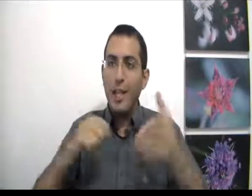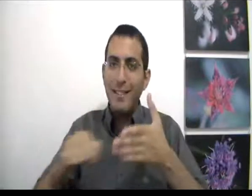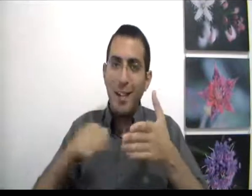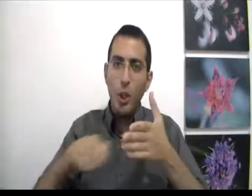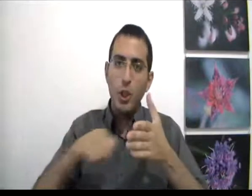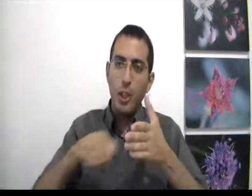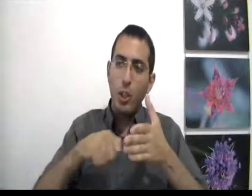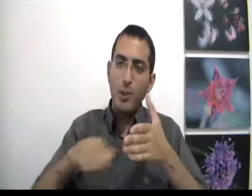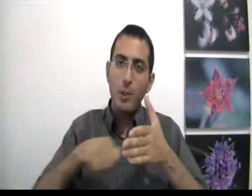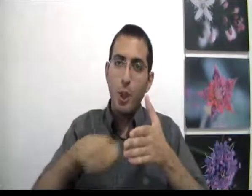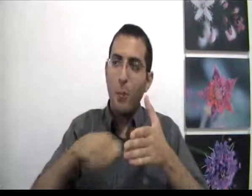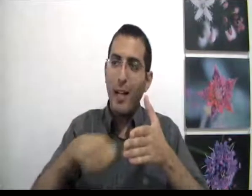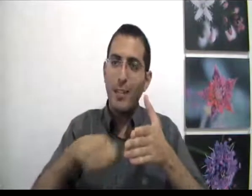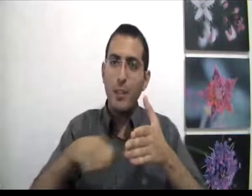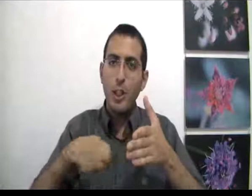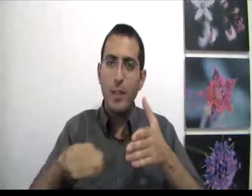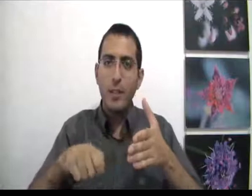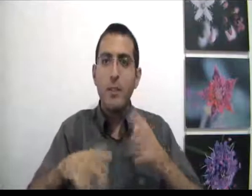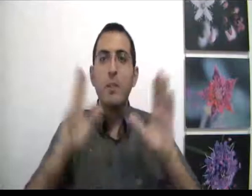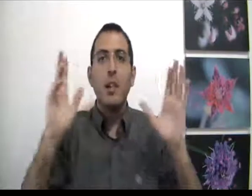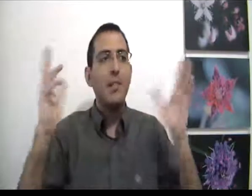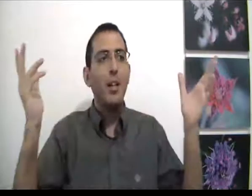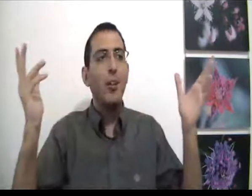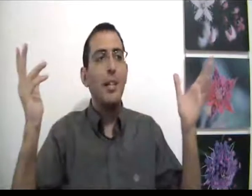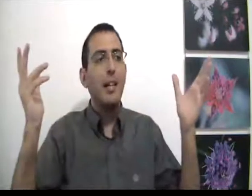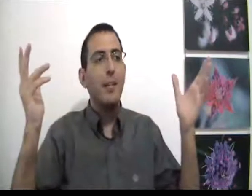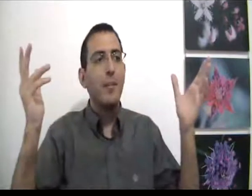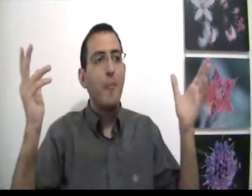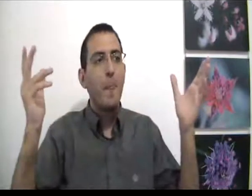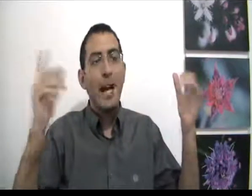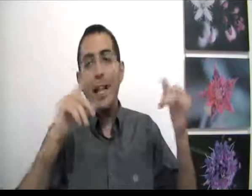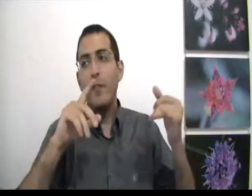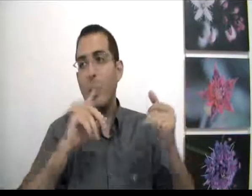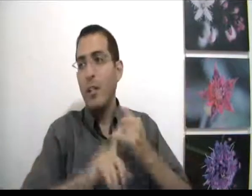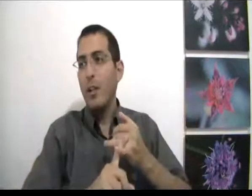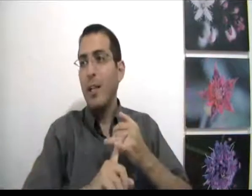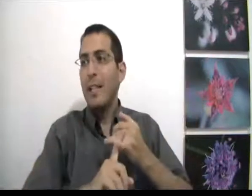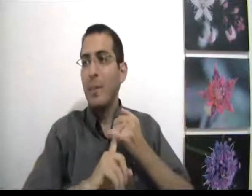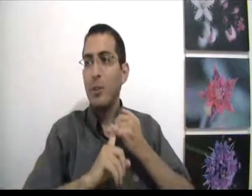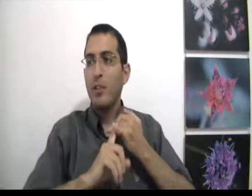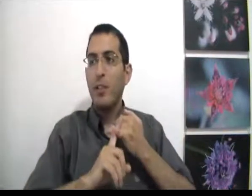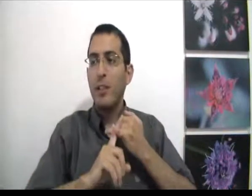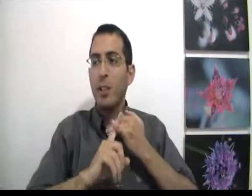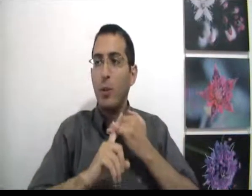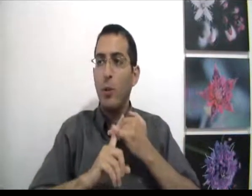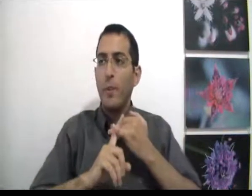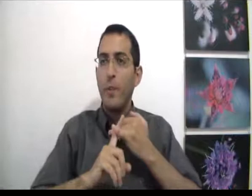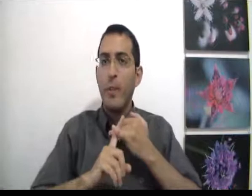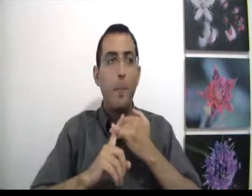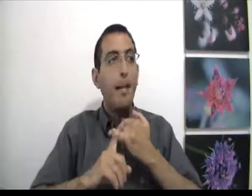הגעת לעושר כל זמן שלא פרעת את הצ'ק אתה לא יכול לדעת א' כל אתה לא יכול לדעת אם בסוף תפרעת את הצ'ק או לא ב'